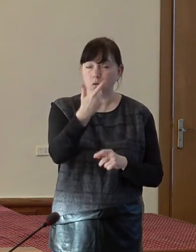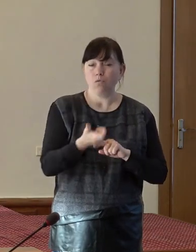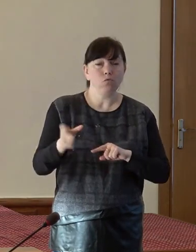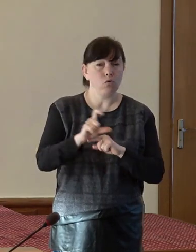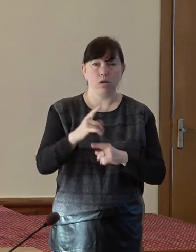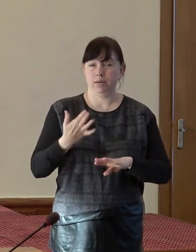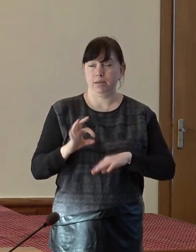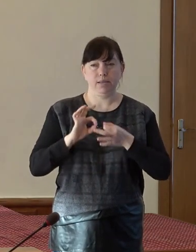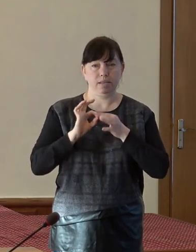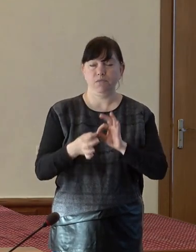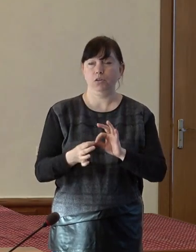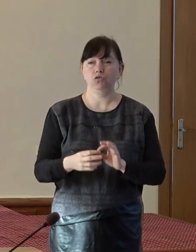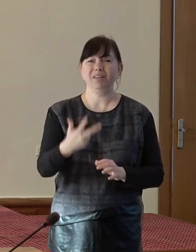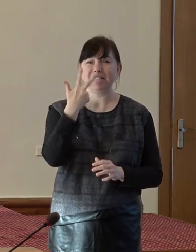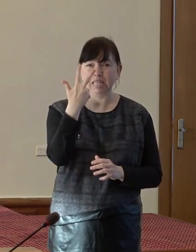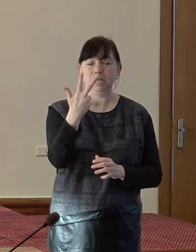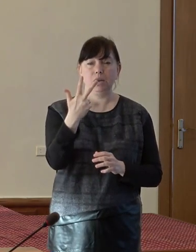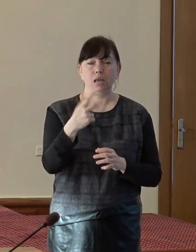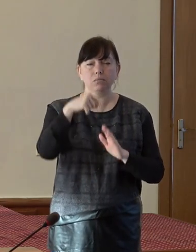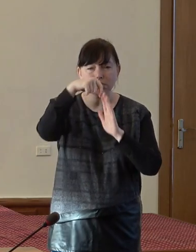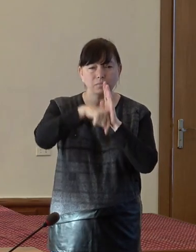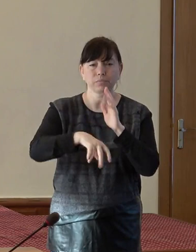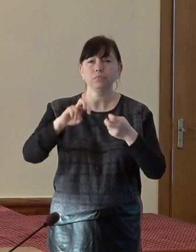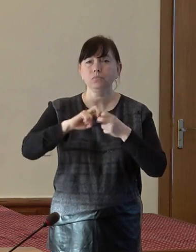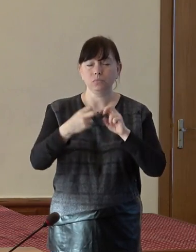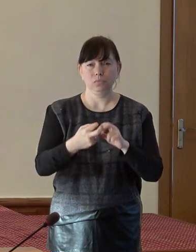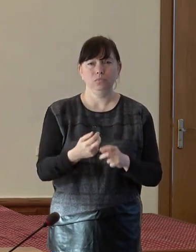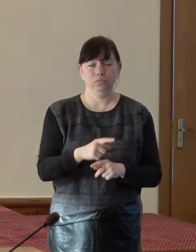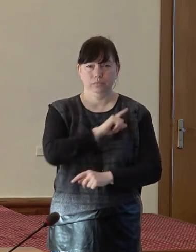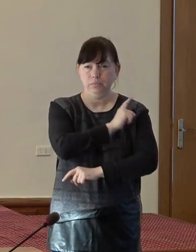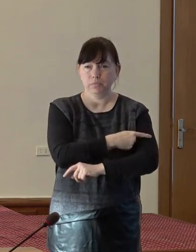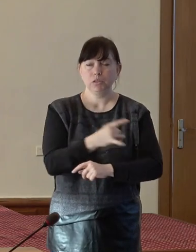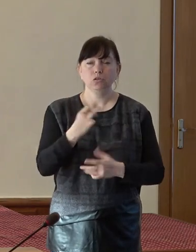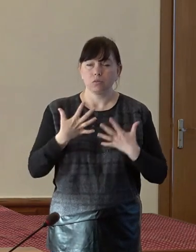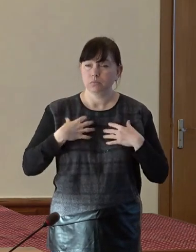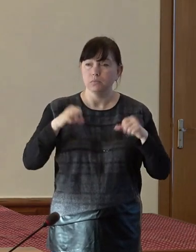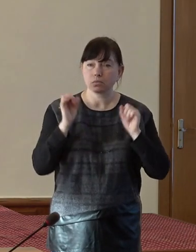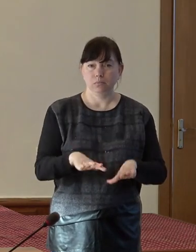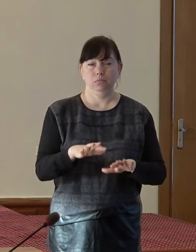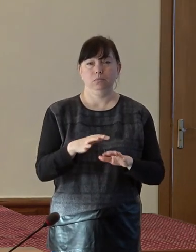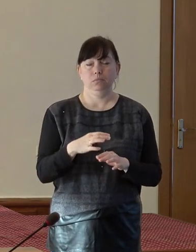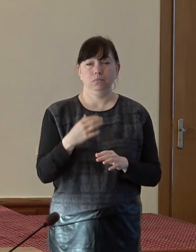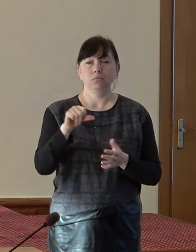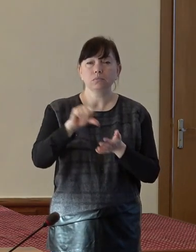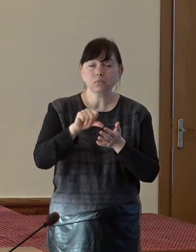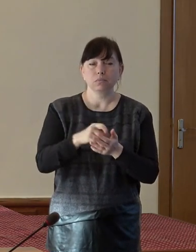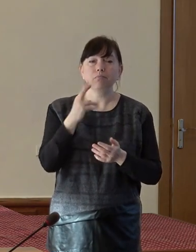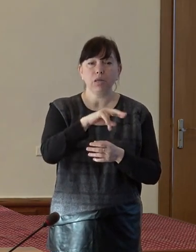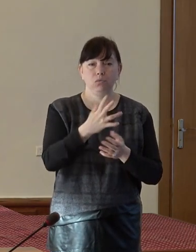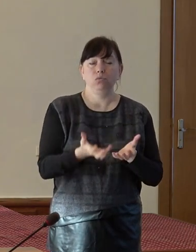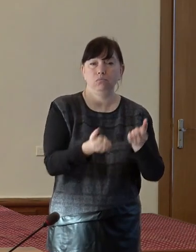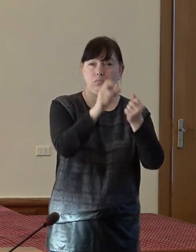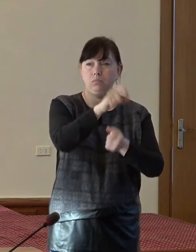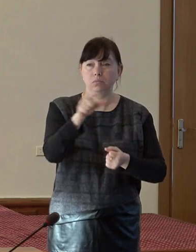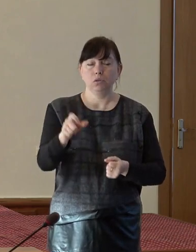dificili trei crize profunde și de dotamentul lor loialitatea pentru bineficearelor